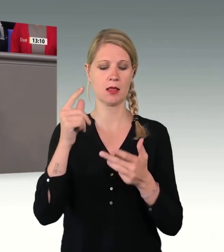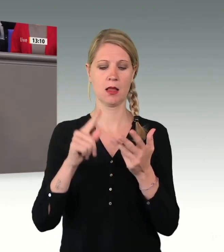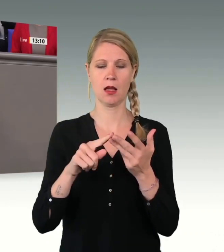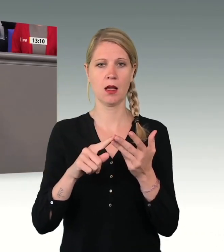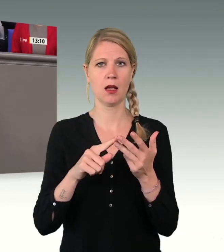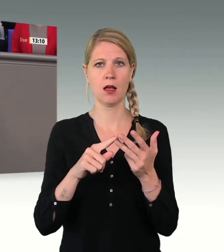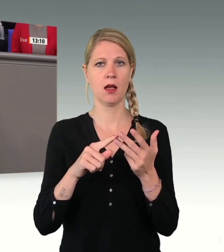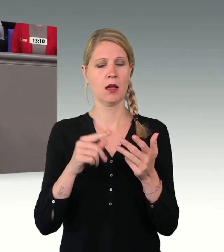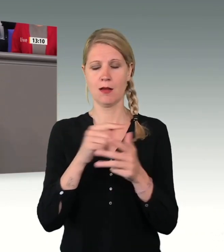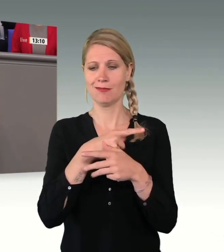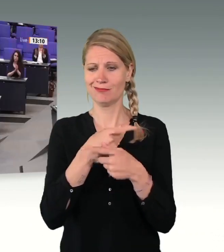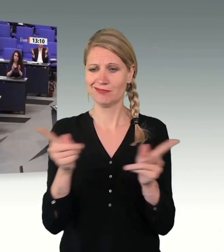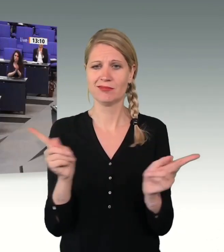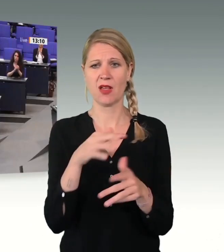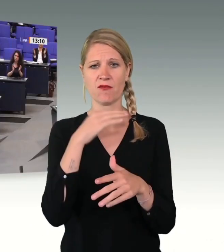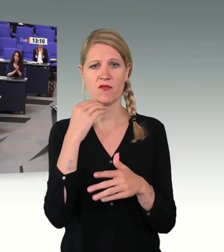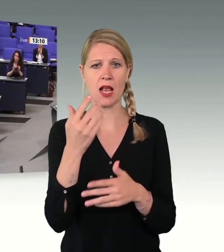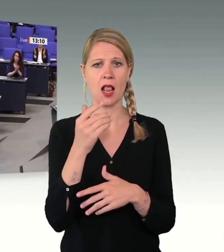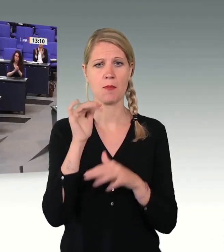für politische Vernunft, meine Damen und Herren.